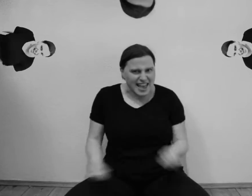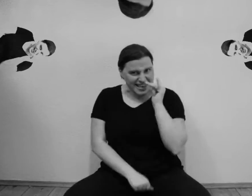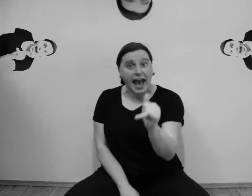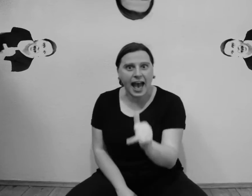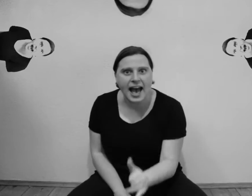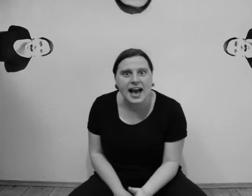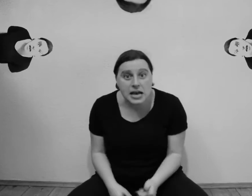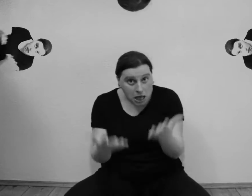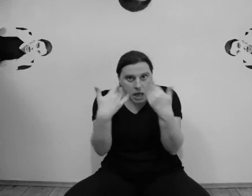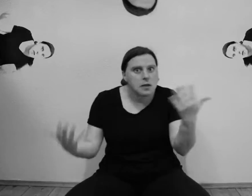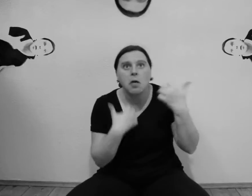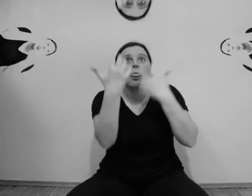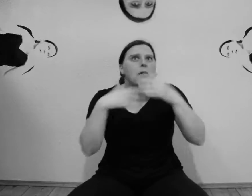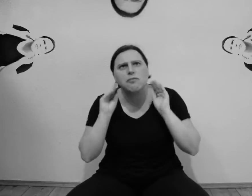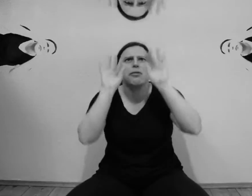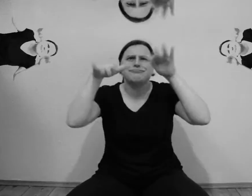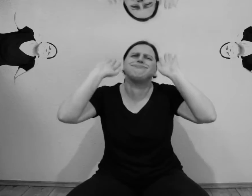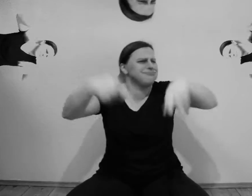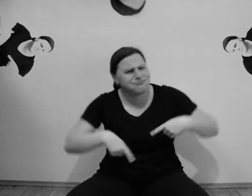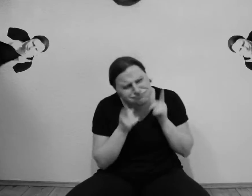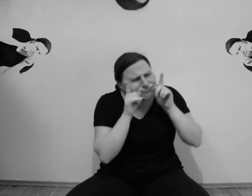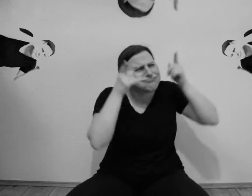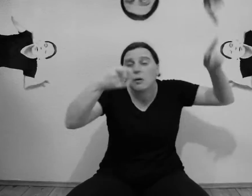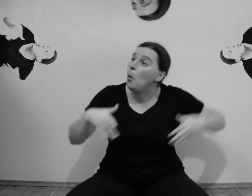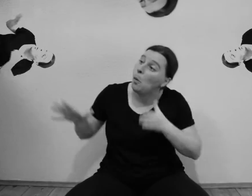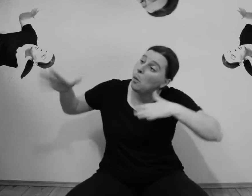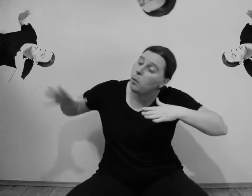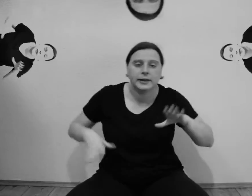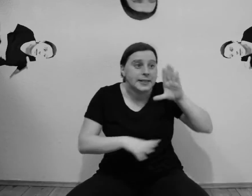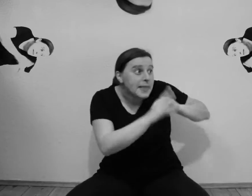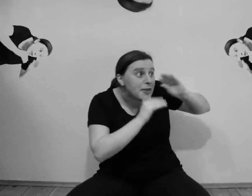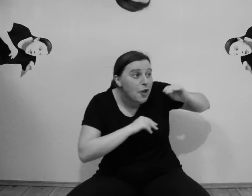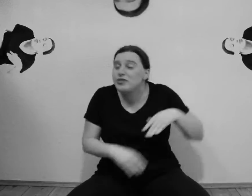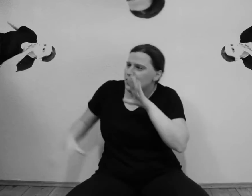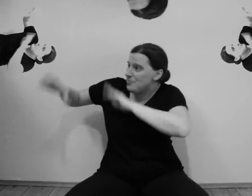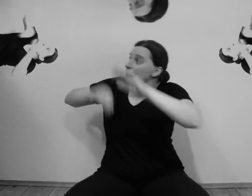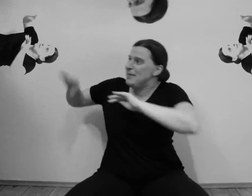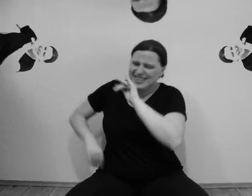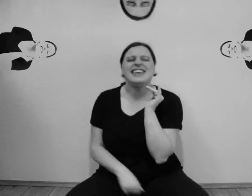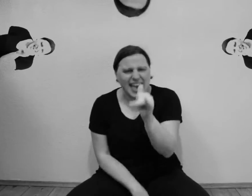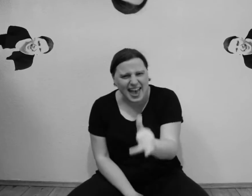Ja, gib mir Blubbern und Brabel Lass mich quietschen und quatschen Lass mich säuseln und zappeln Ja,